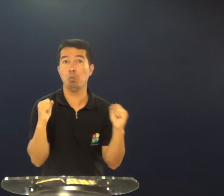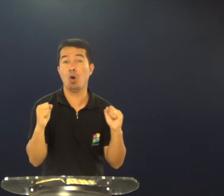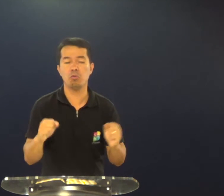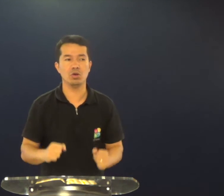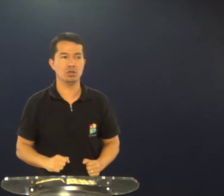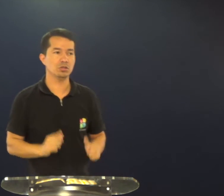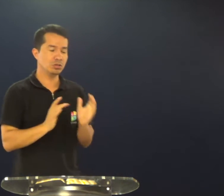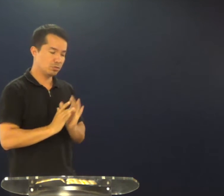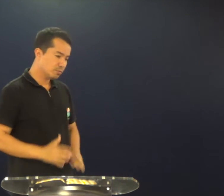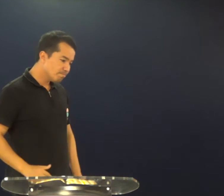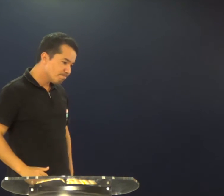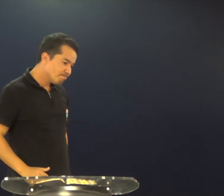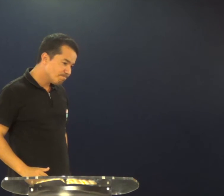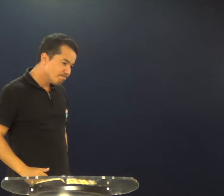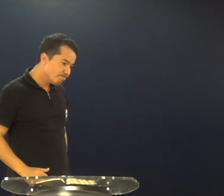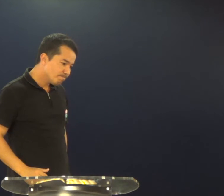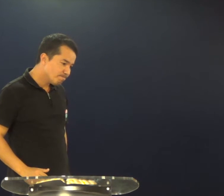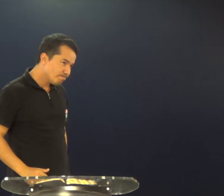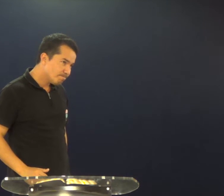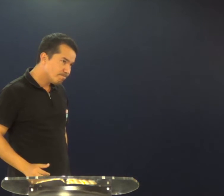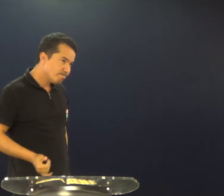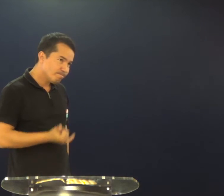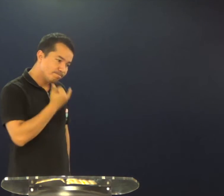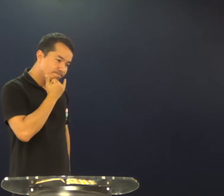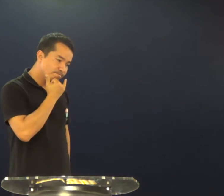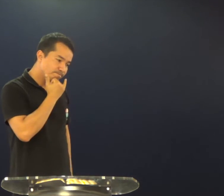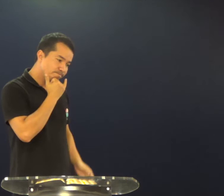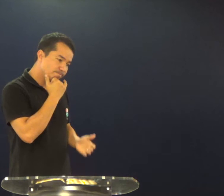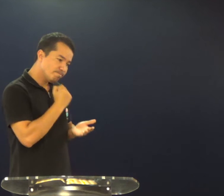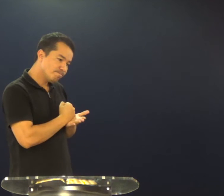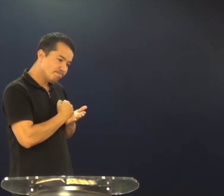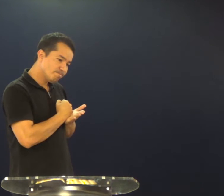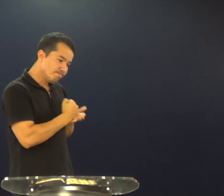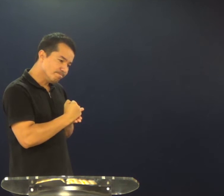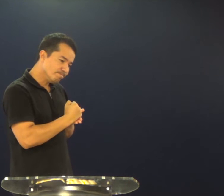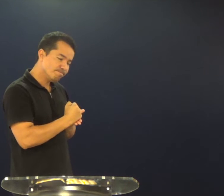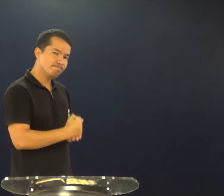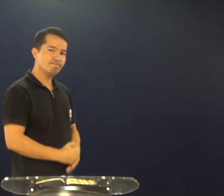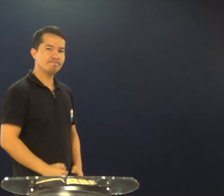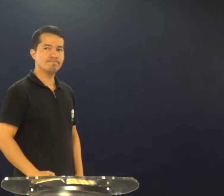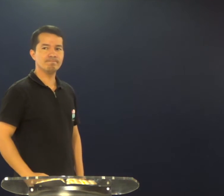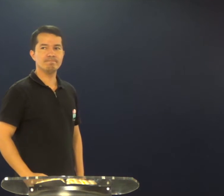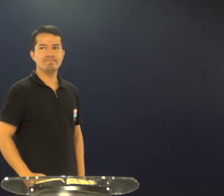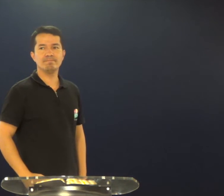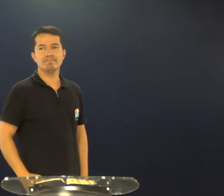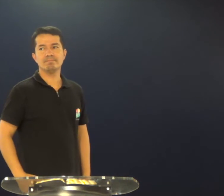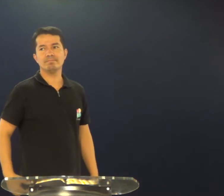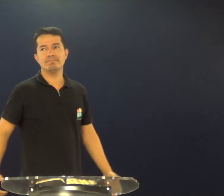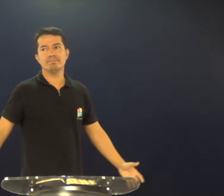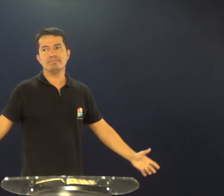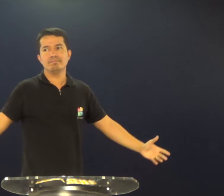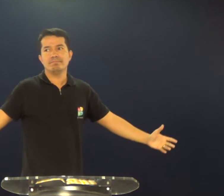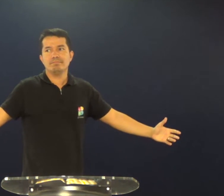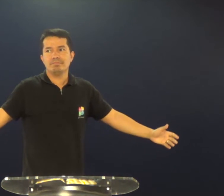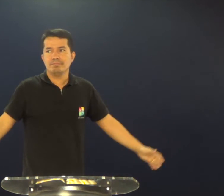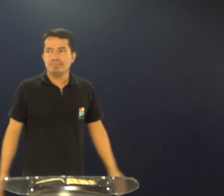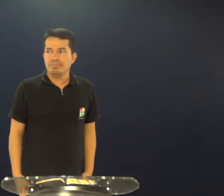voltar para me arrepender? Posso voltar? E Deus dirá, desculpa, não dá mais,